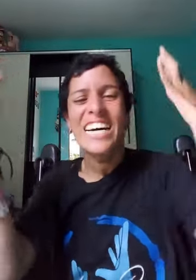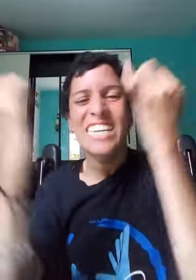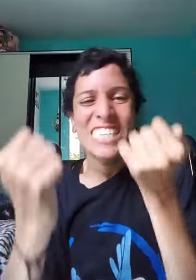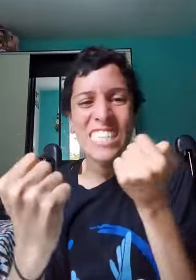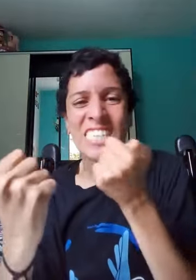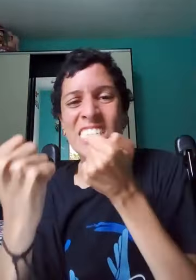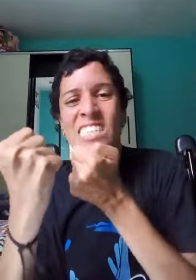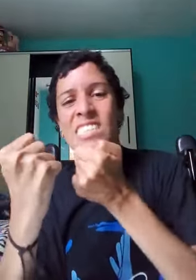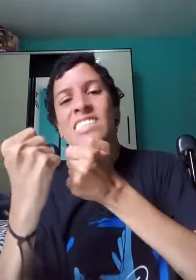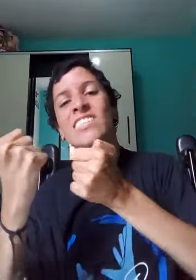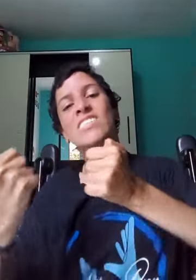Vem,